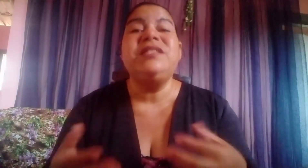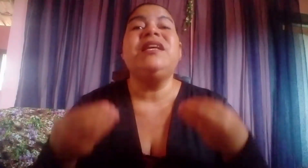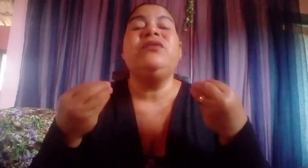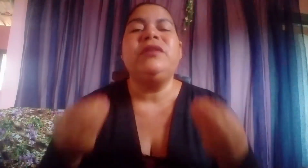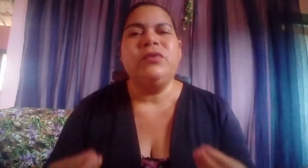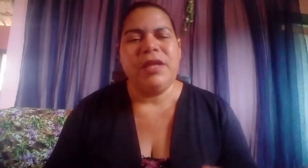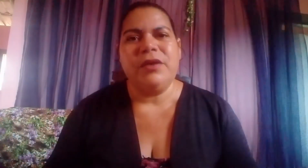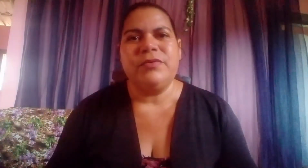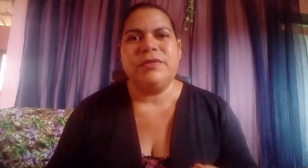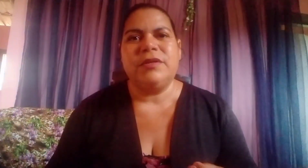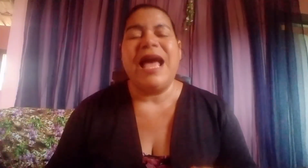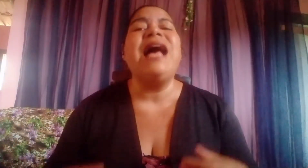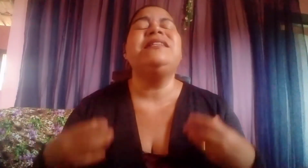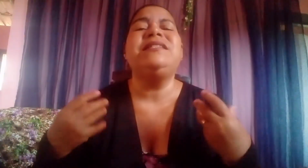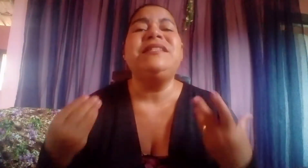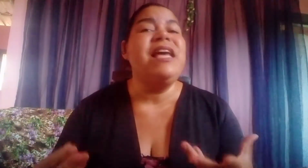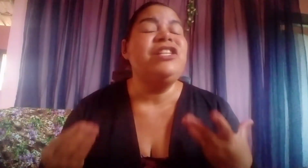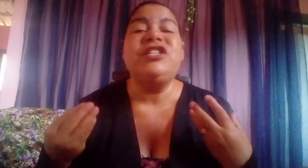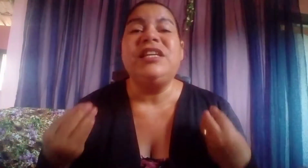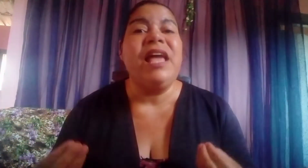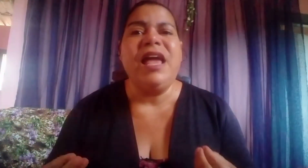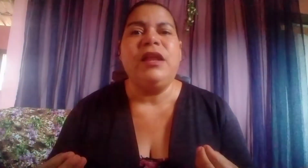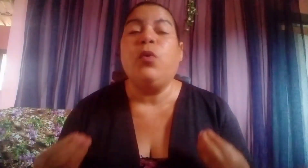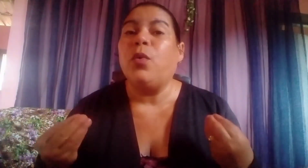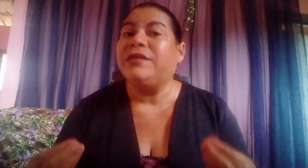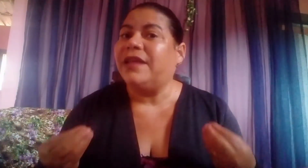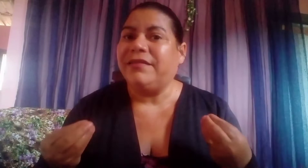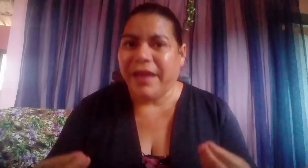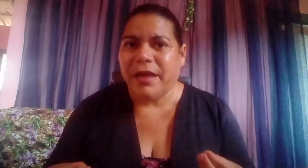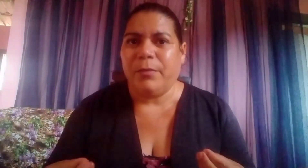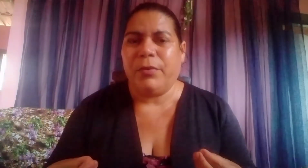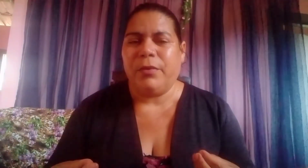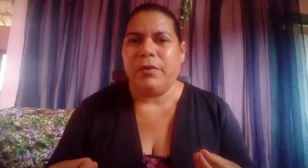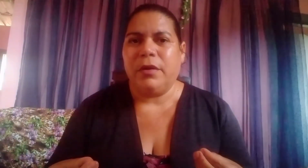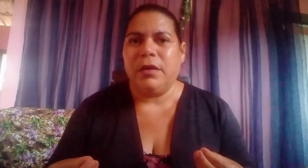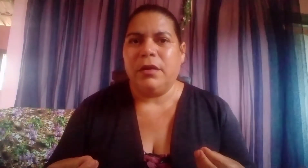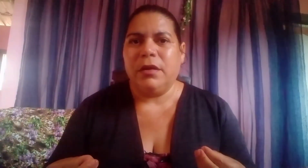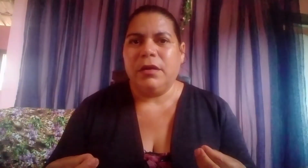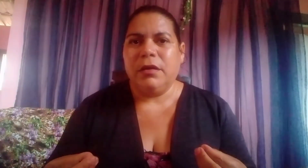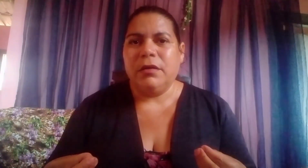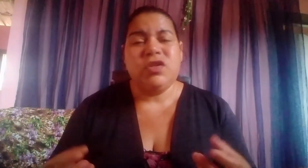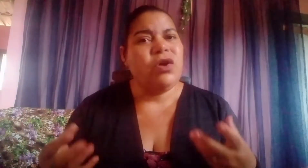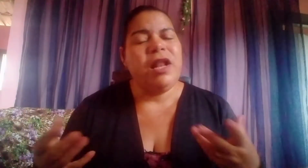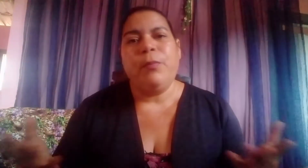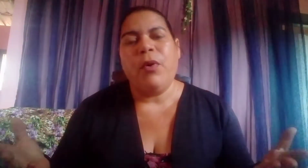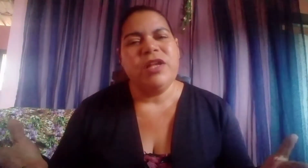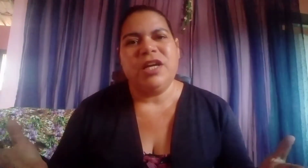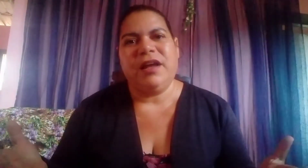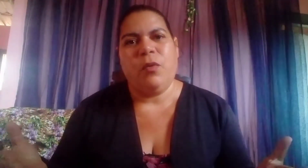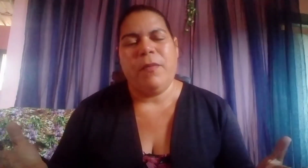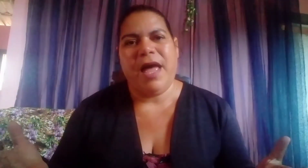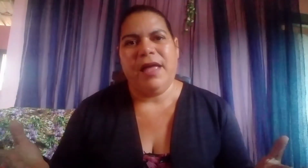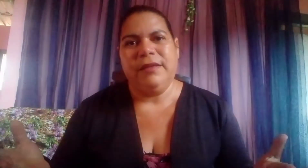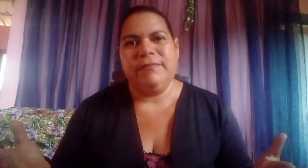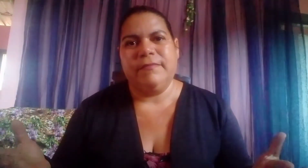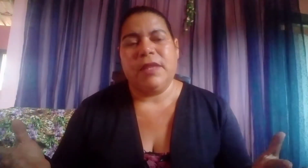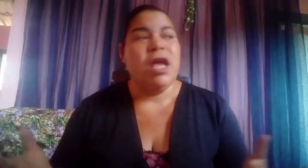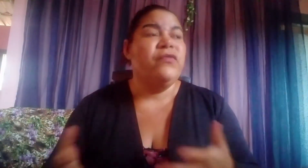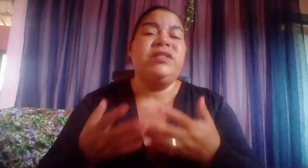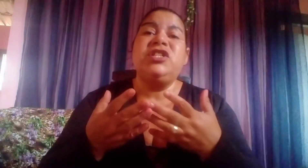ser o teu Deus. Aceite Ele quanto há tempo. Só Ele pode acalmar. Você